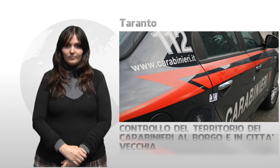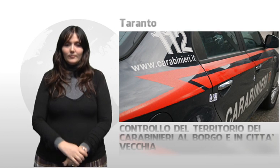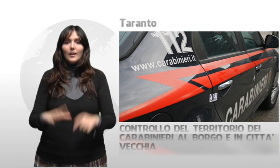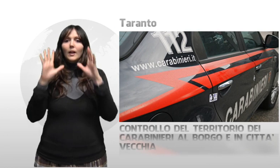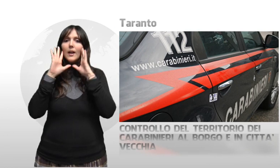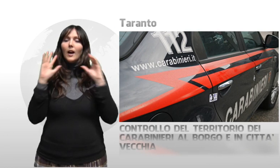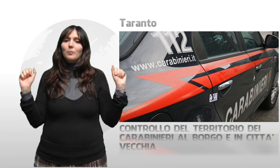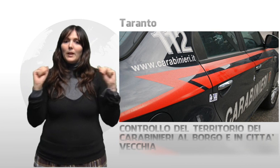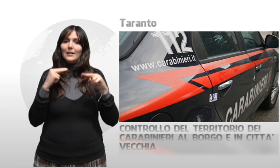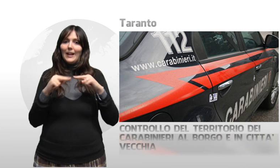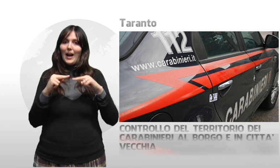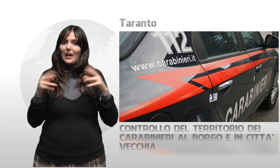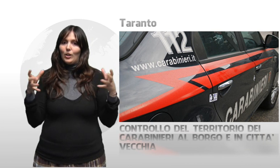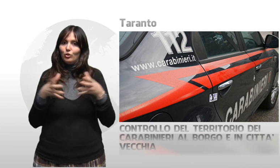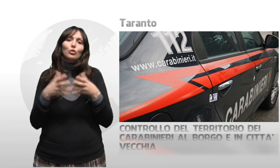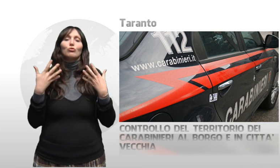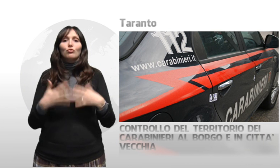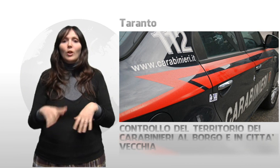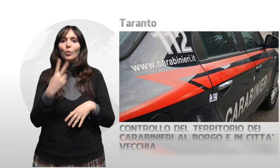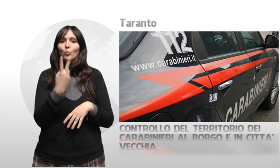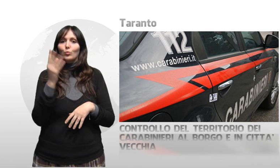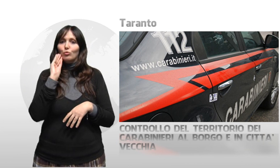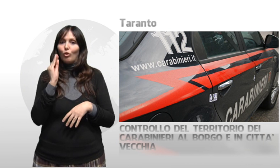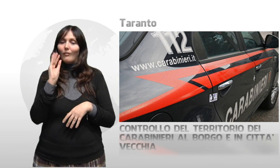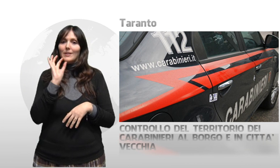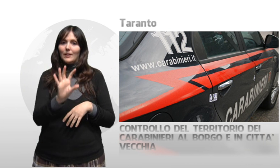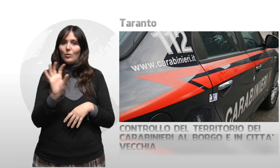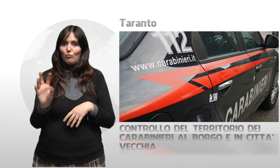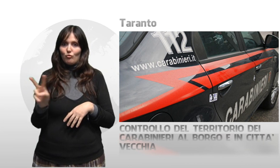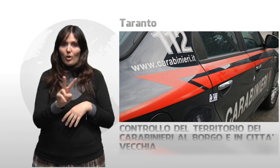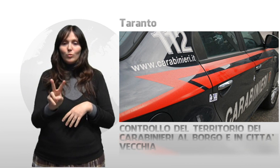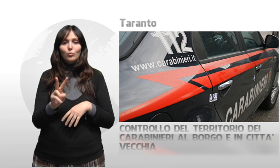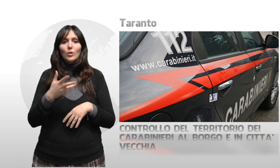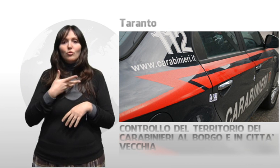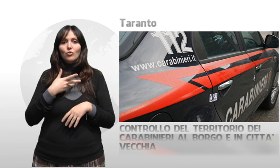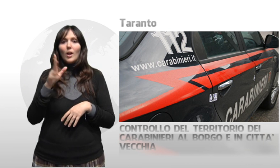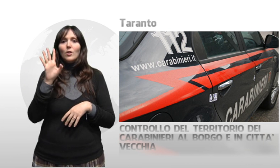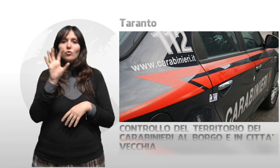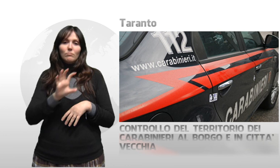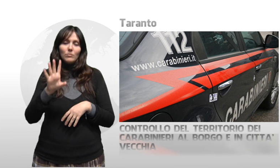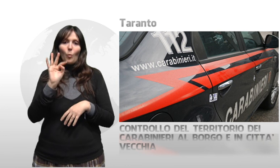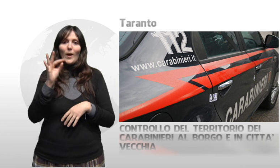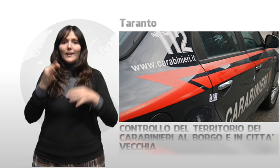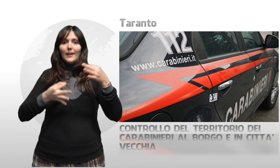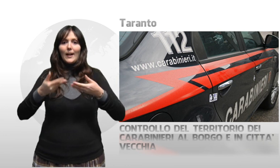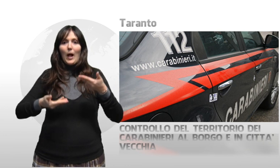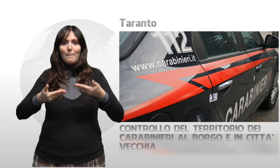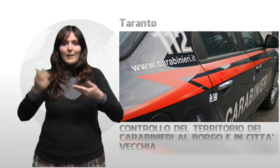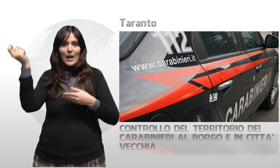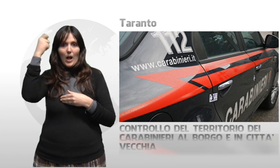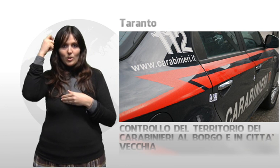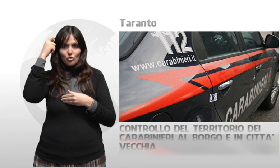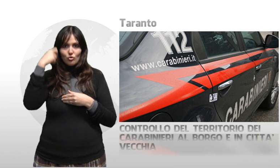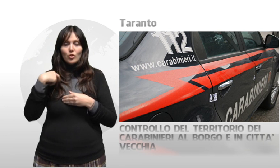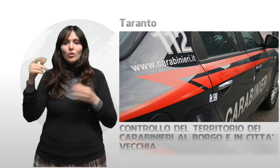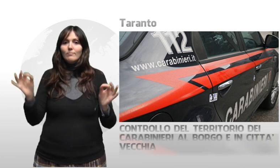I carabinieri di Taranto hanno denunciato due giovani per possesso di circa 40 grammi di hashish nel corso di uno specifico